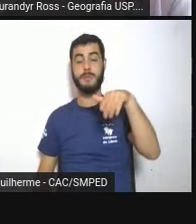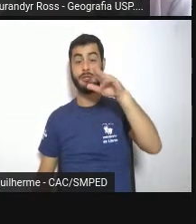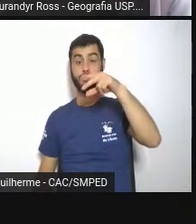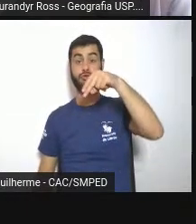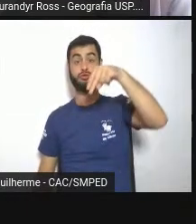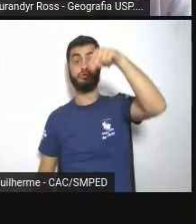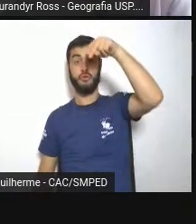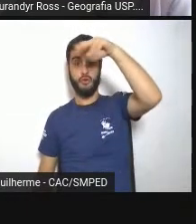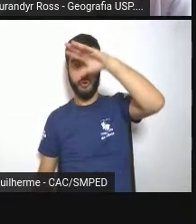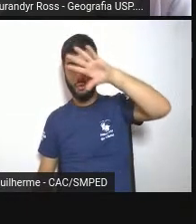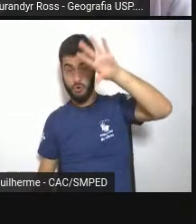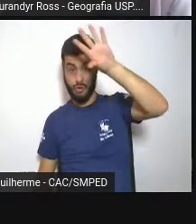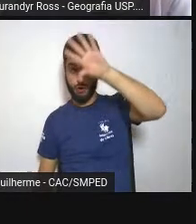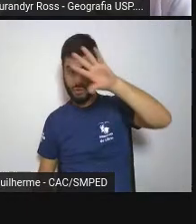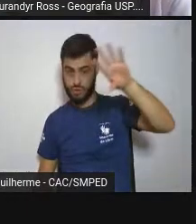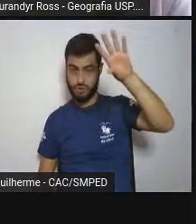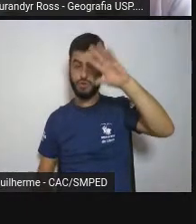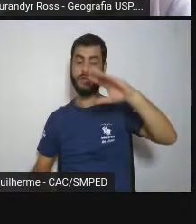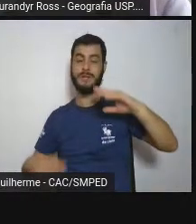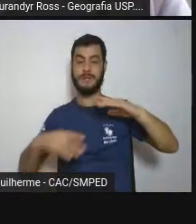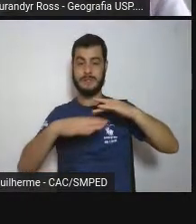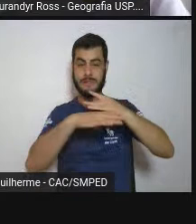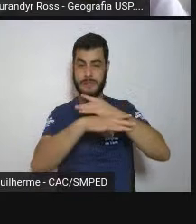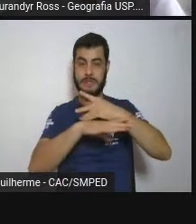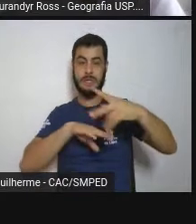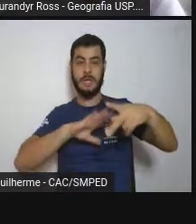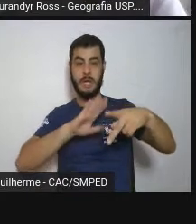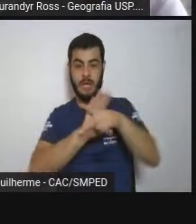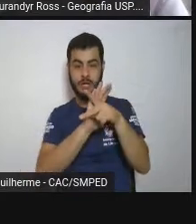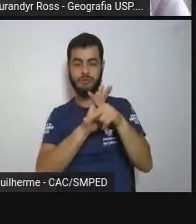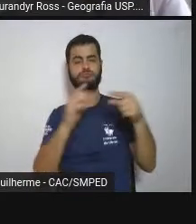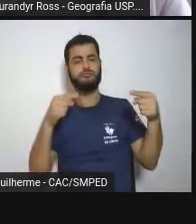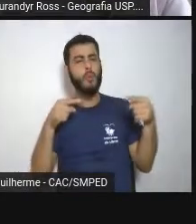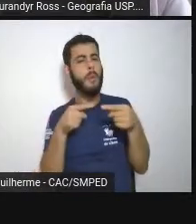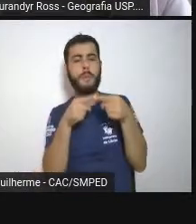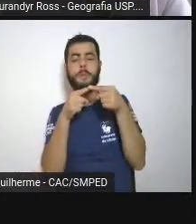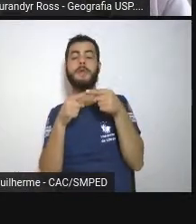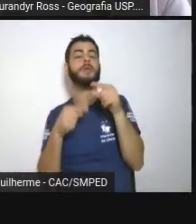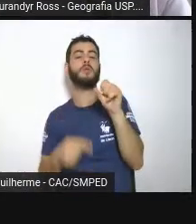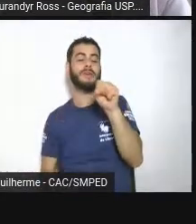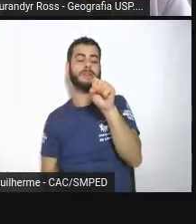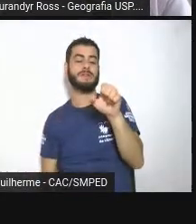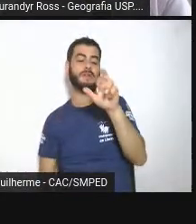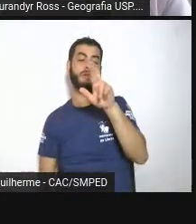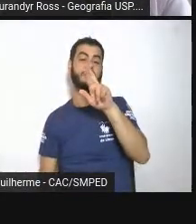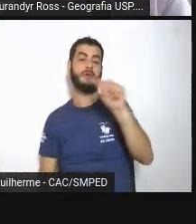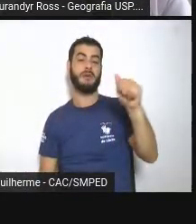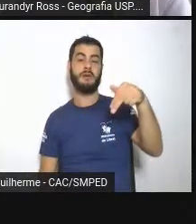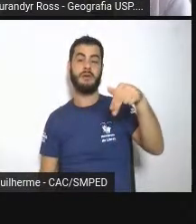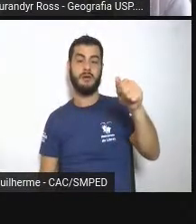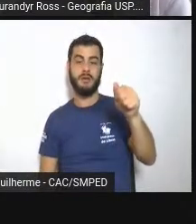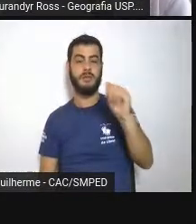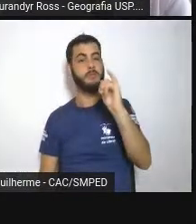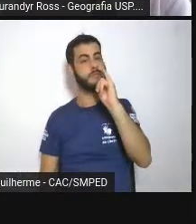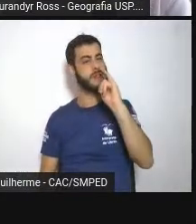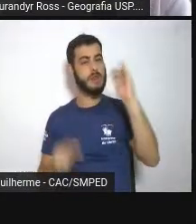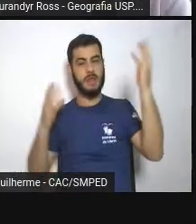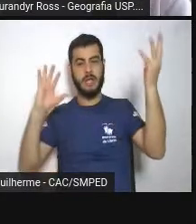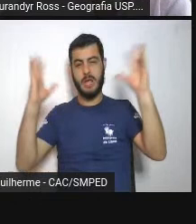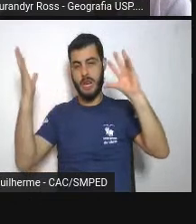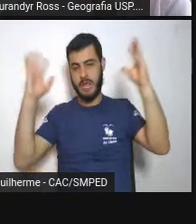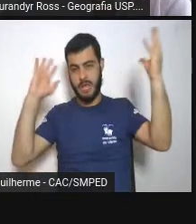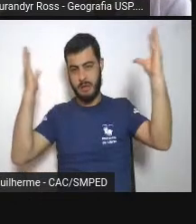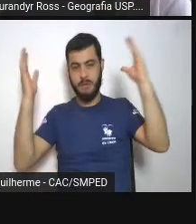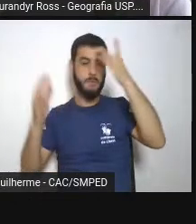marcada por essa condição serrana. Às vezes a gente ouve assim, o pessoal falar do clima, porque as